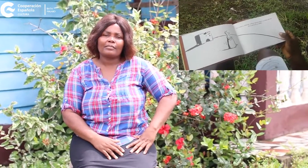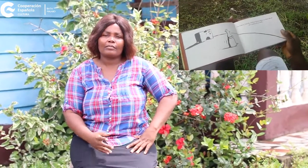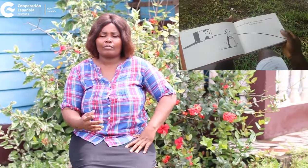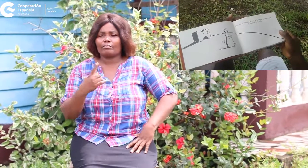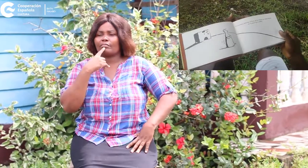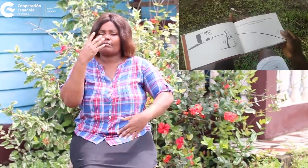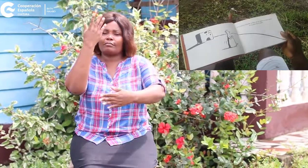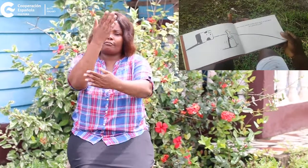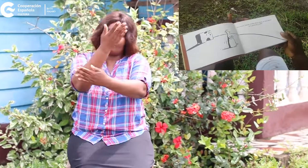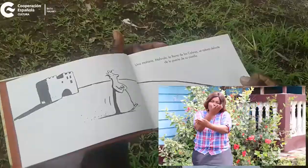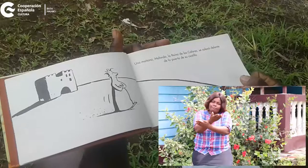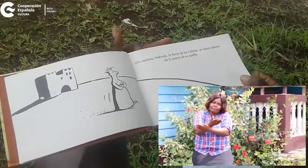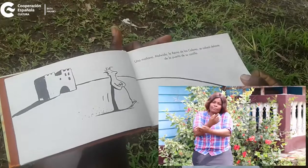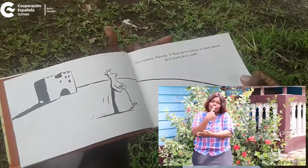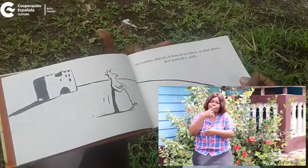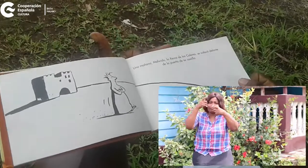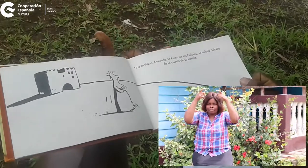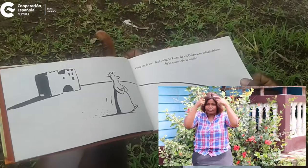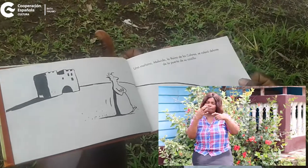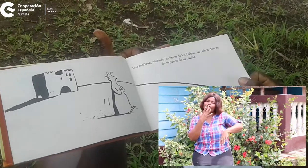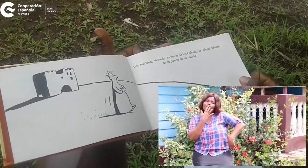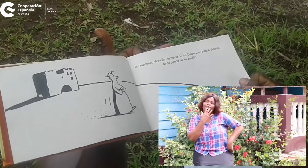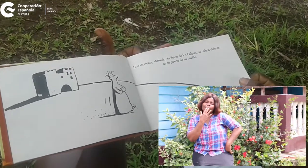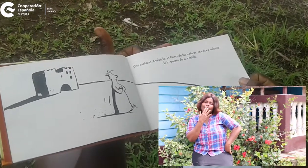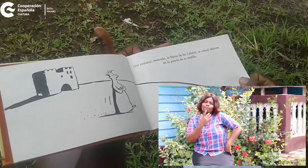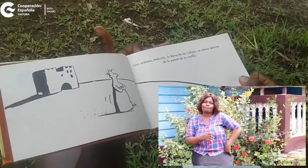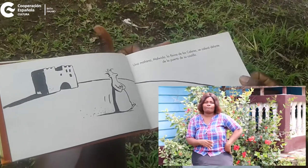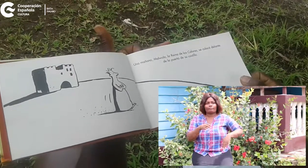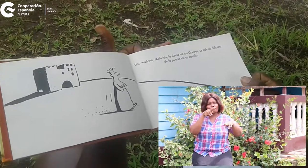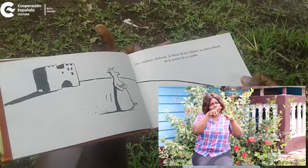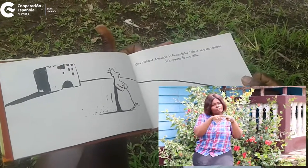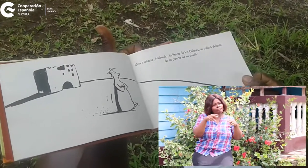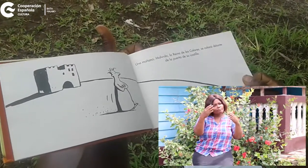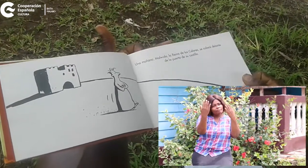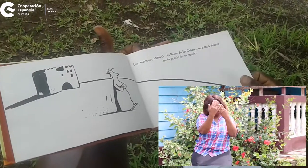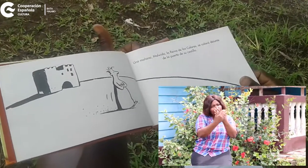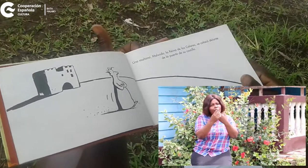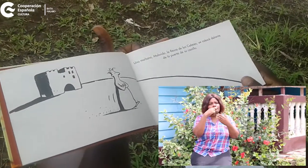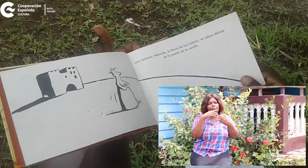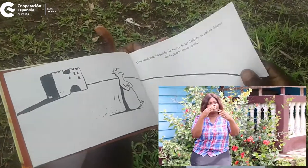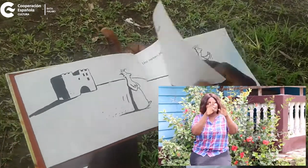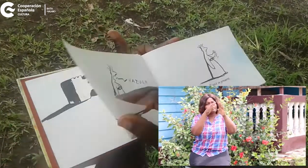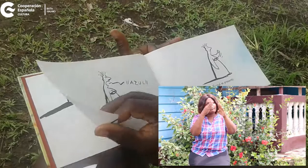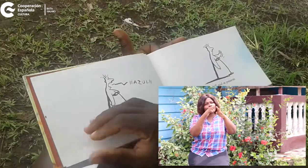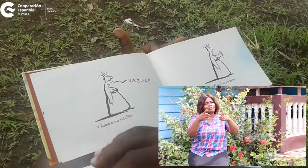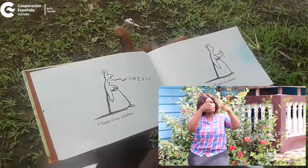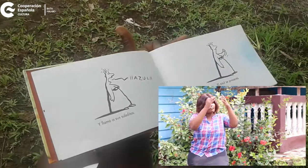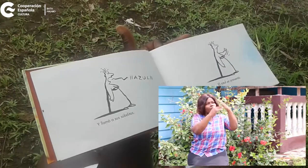Una mañana, Maluida, la reina de los colores, se colocó delante de la puerta de su castillo